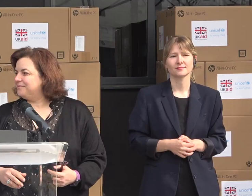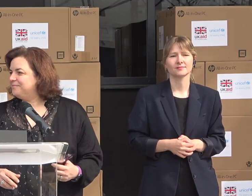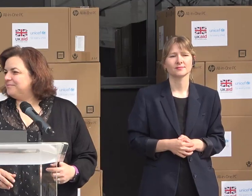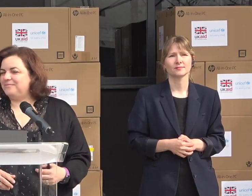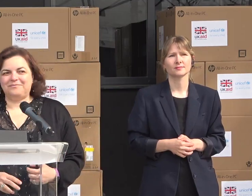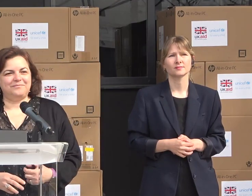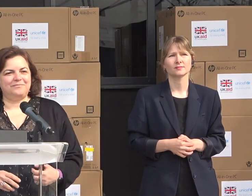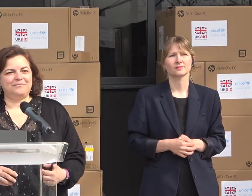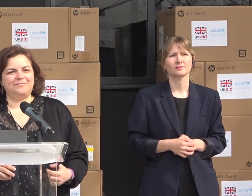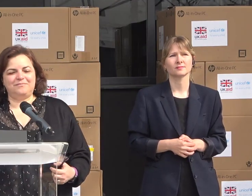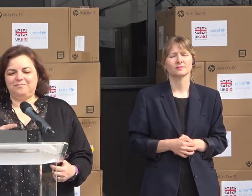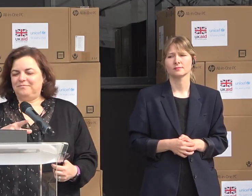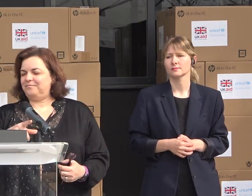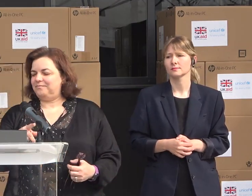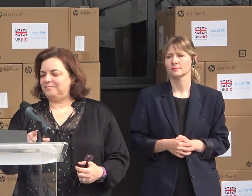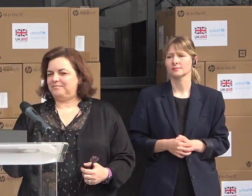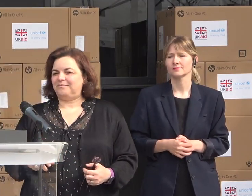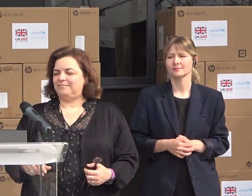După un discurs ca cel pe care l-a avut